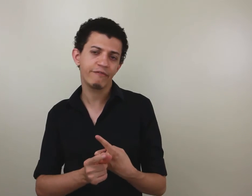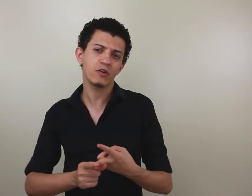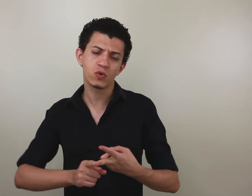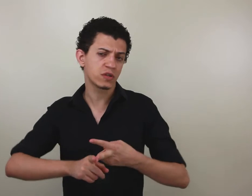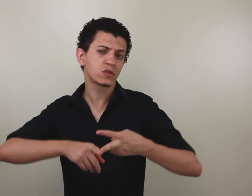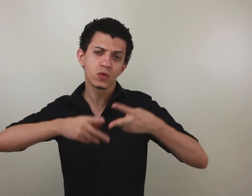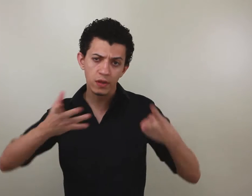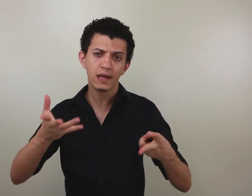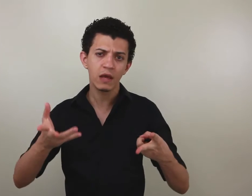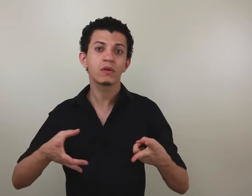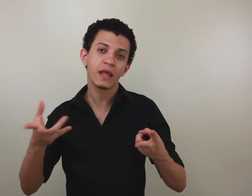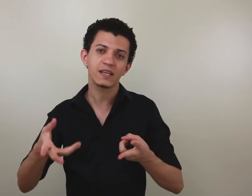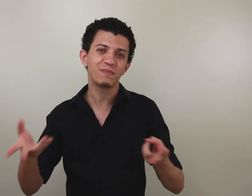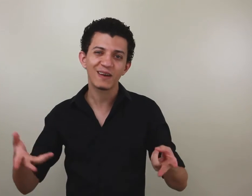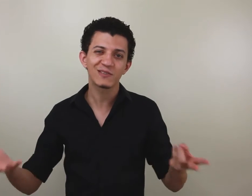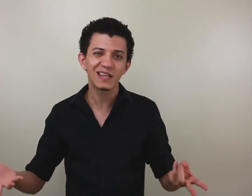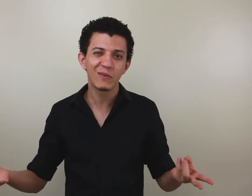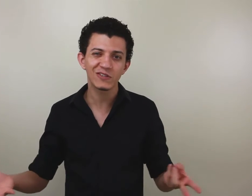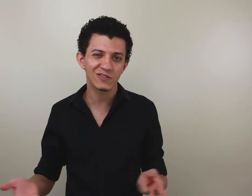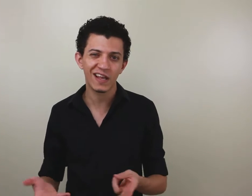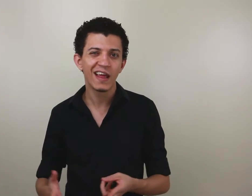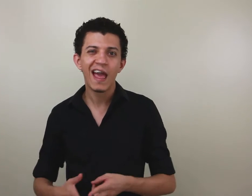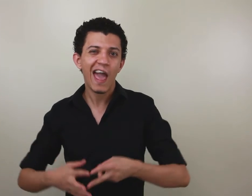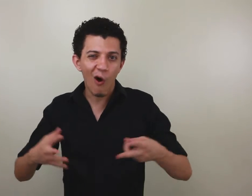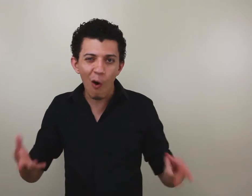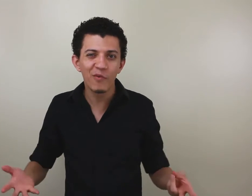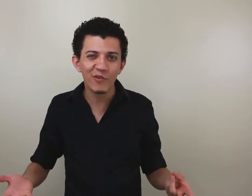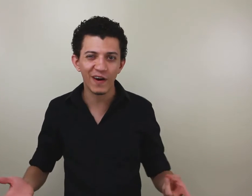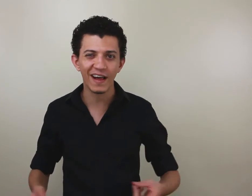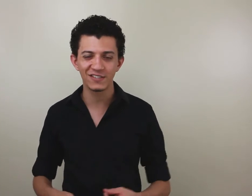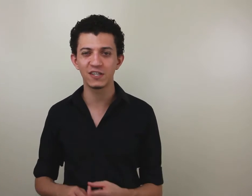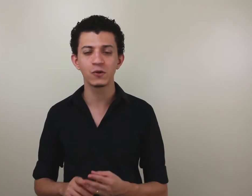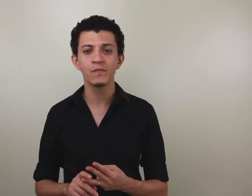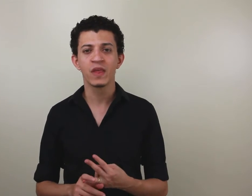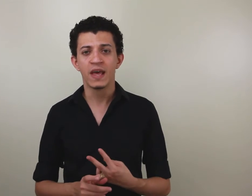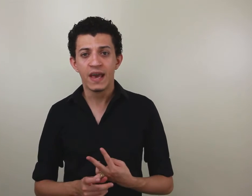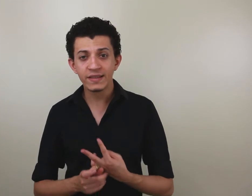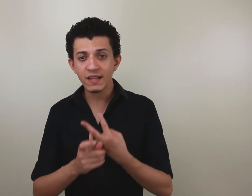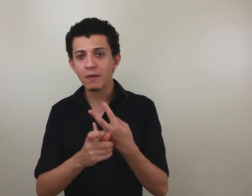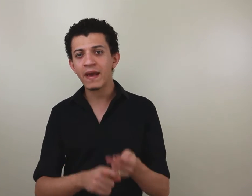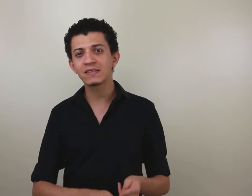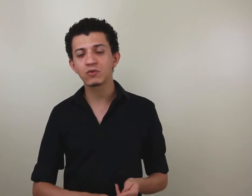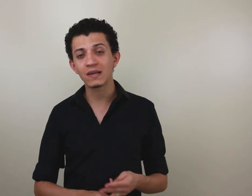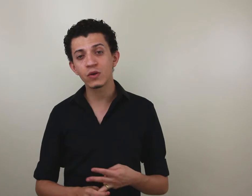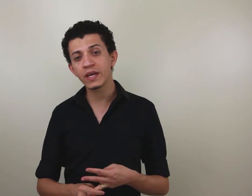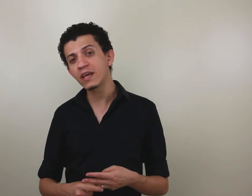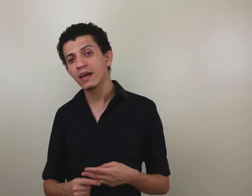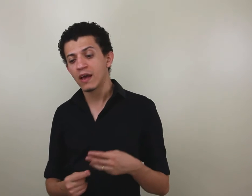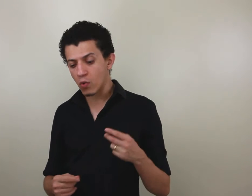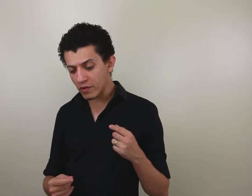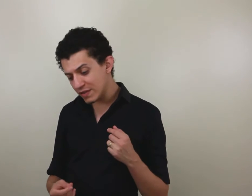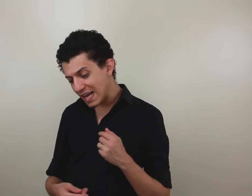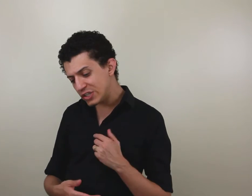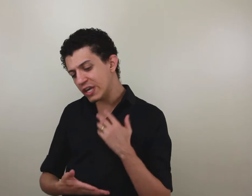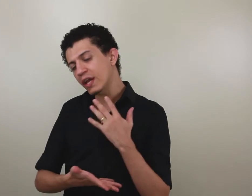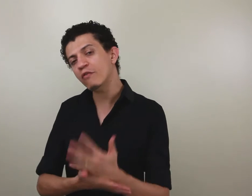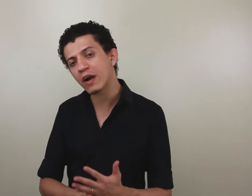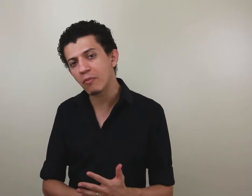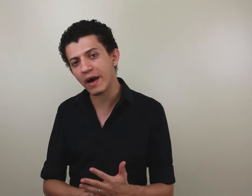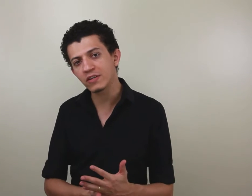afinal de contas, toda língua tem aspectos linguísticos, né, é óbvio falar disso. E tem também a situação em que, quando você adquire vocabulário